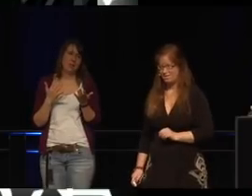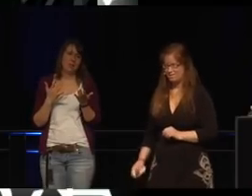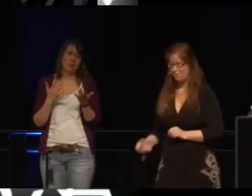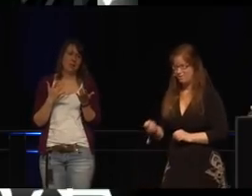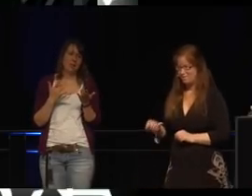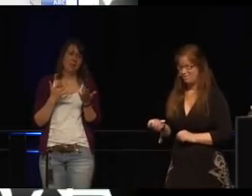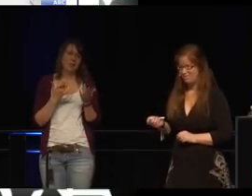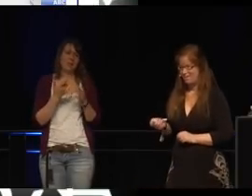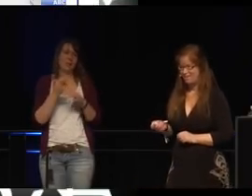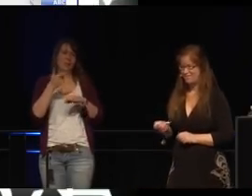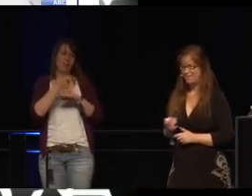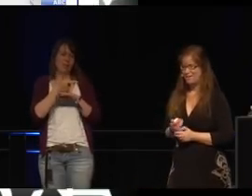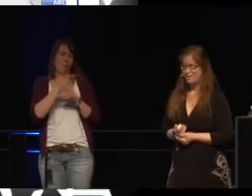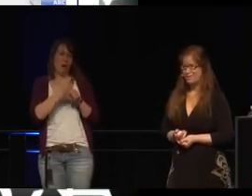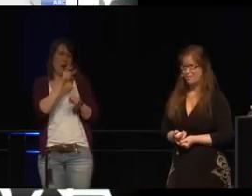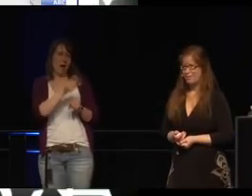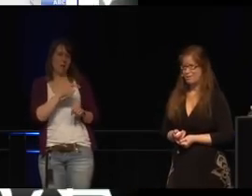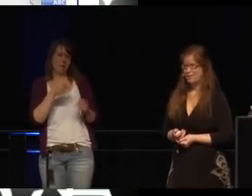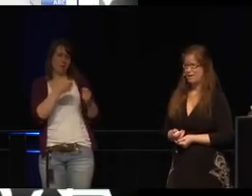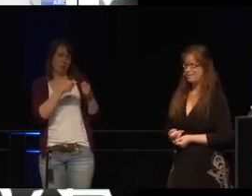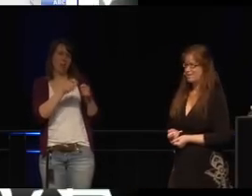aber ihr könnt es ja anschauen gehen. Das Smart-Dildo.